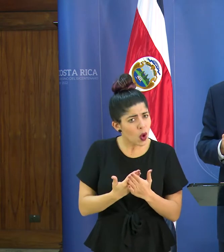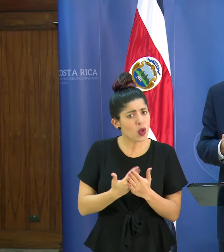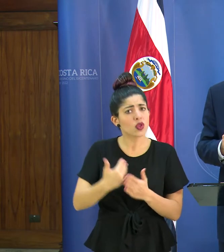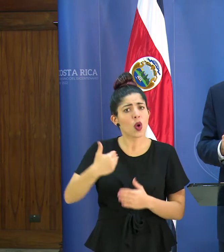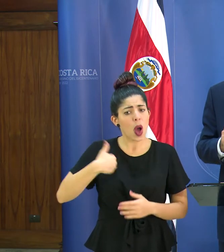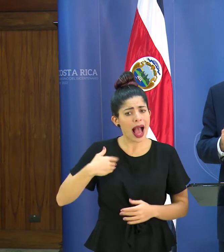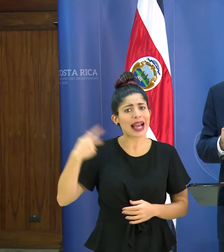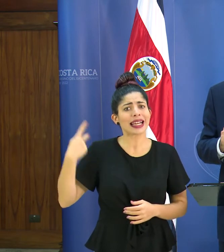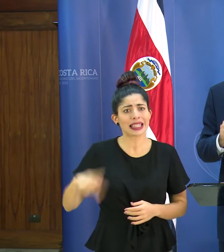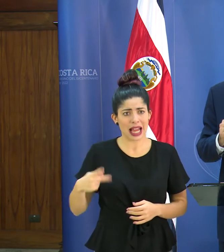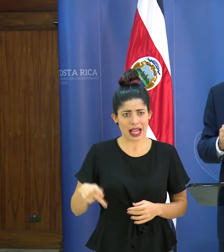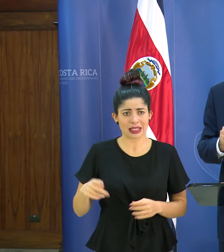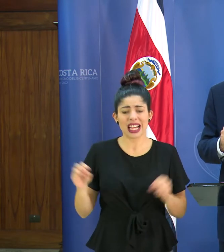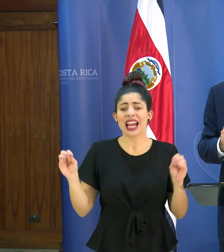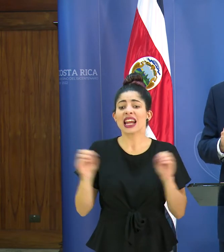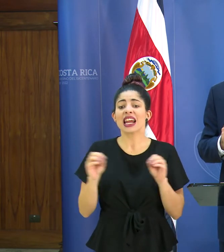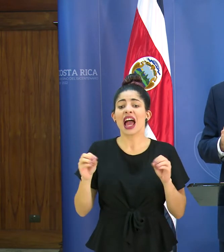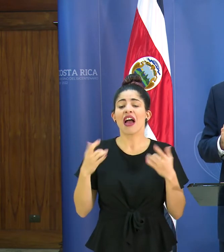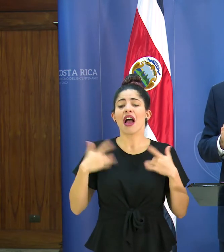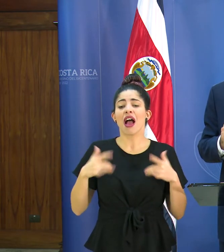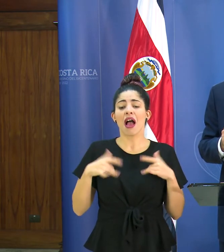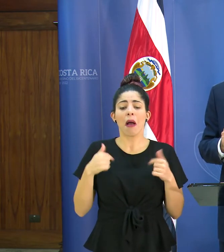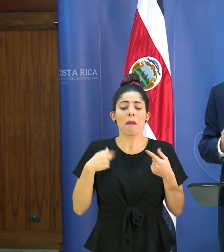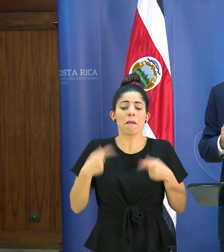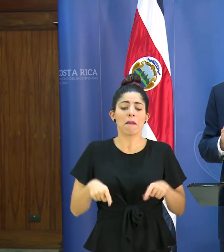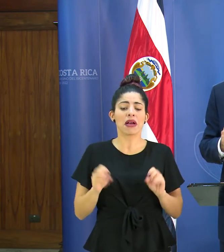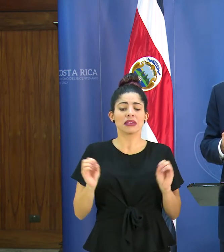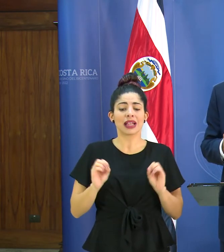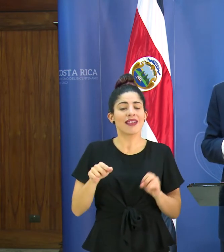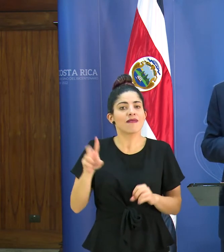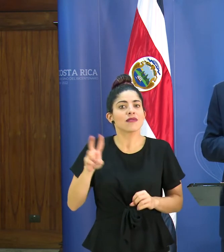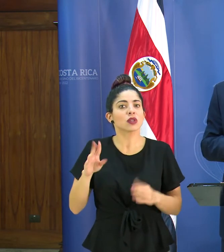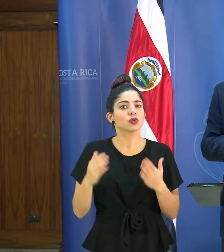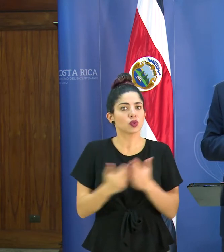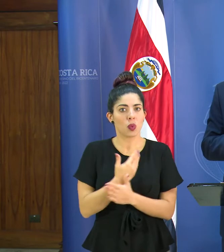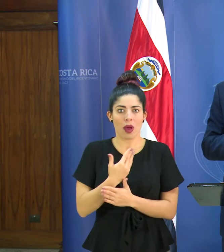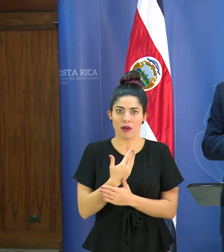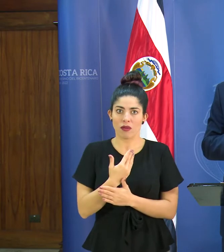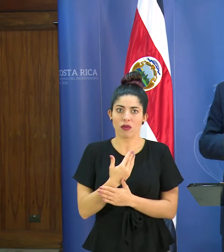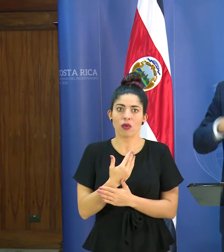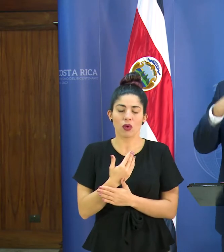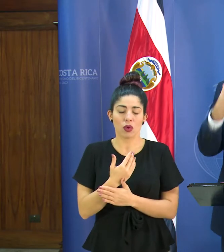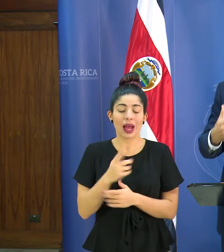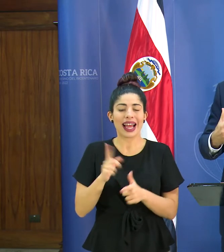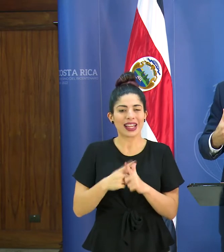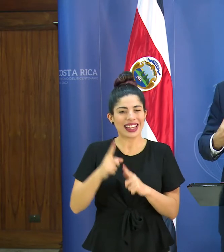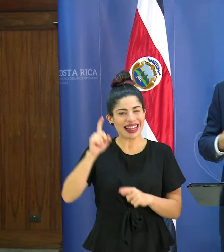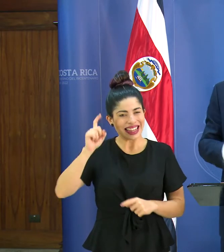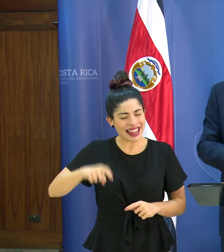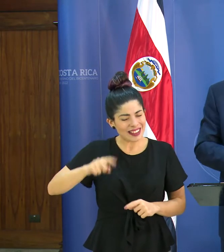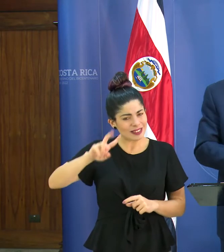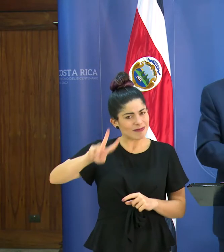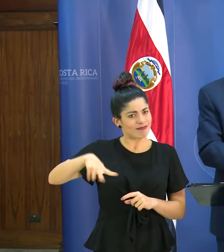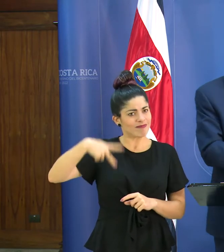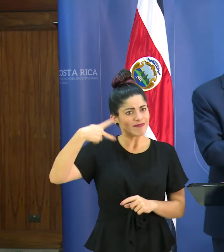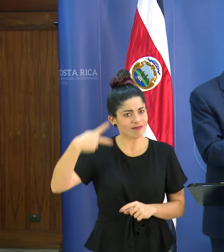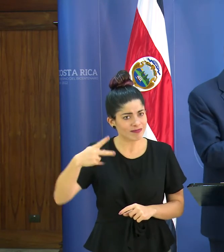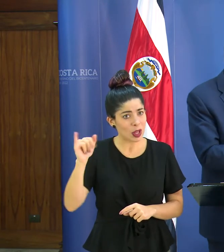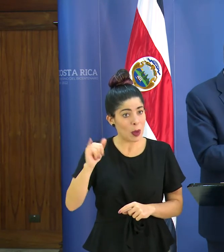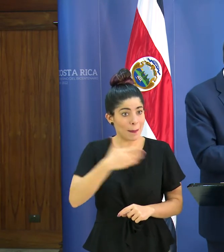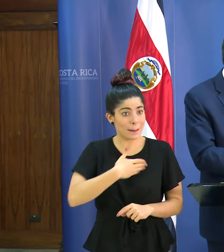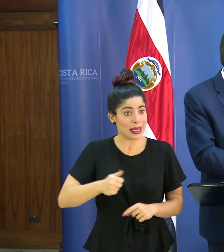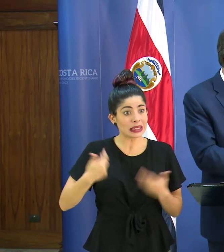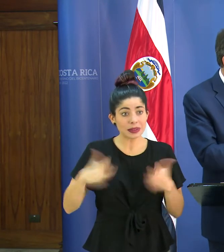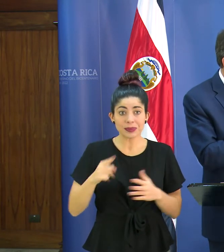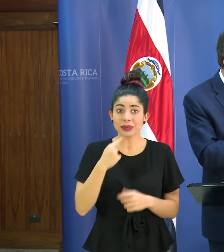riesgo nadie es inmune a este virus es un virus nuevo y por eso reforzamos así como lo dijo el